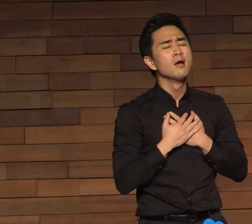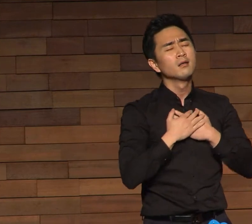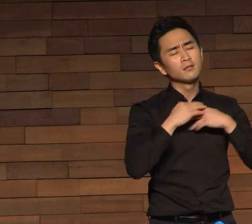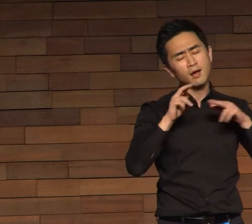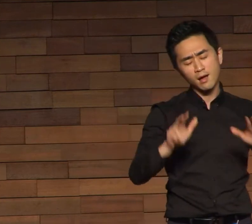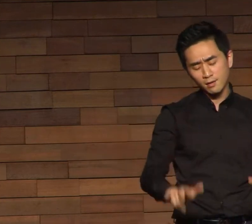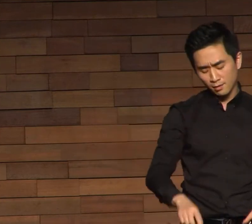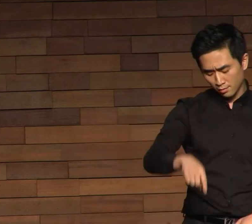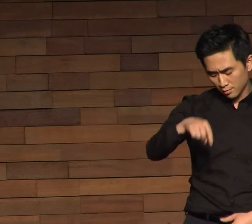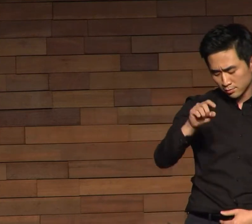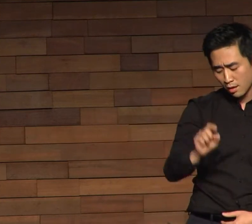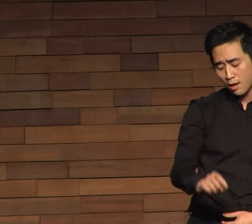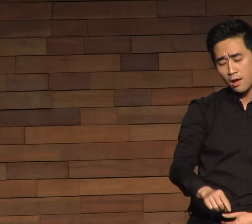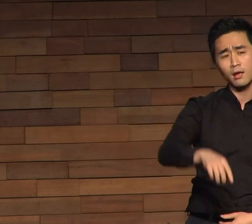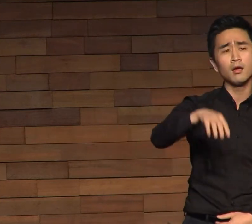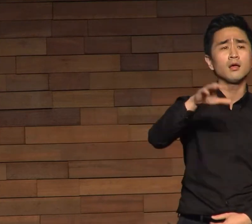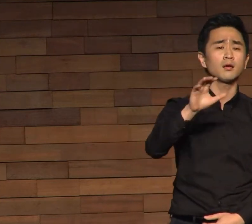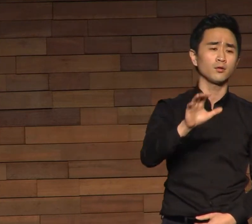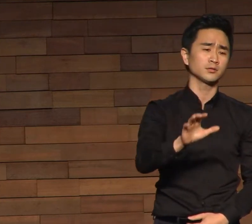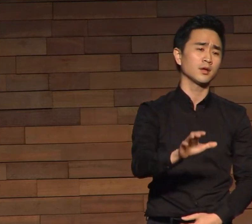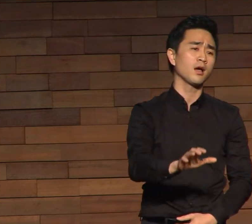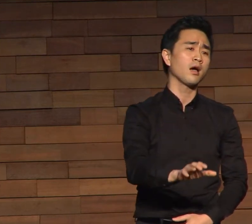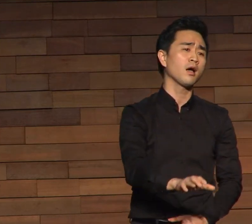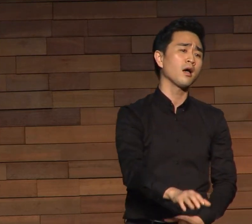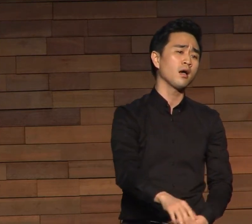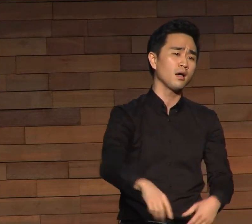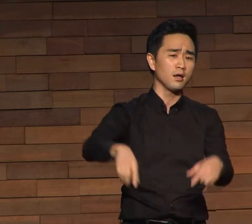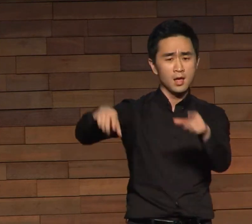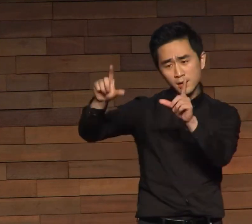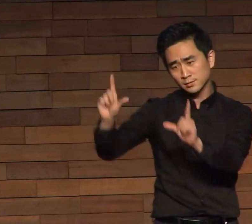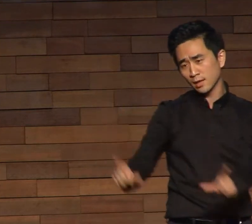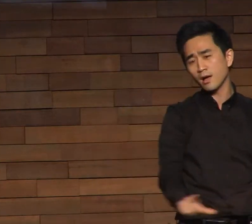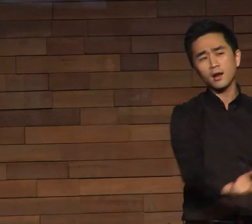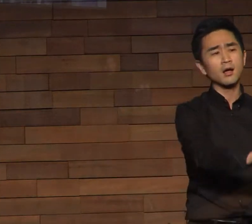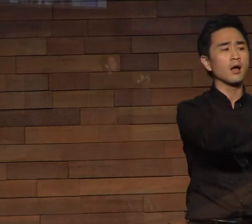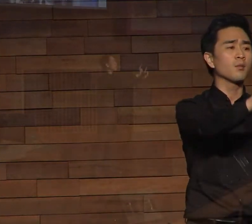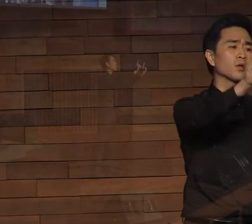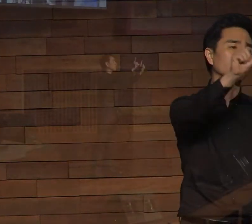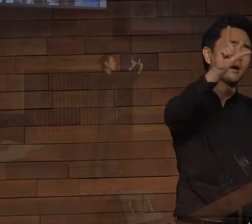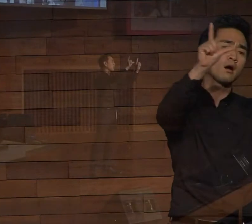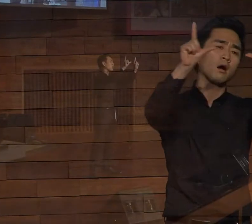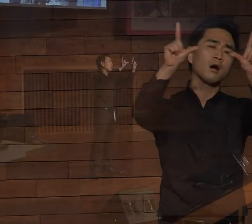나 이제 이곳에 살아갑니다